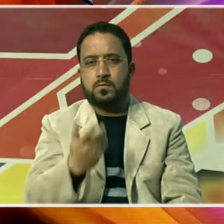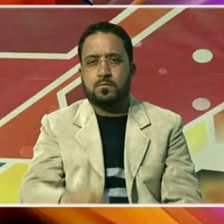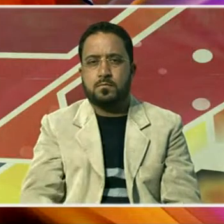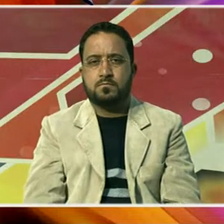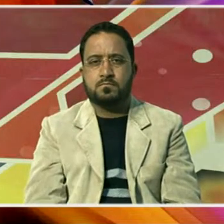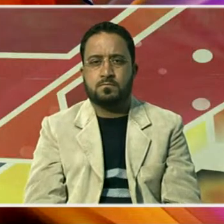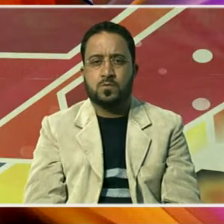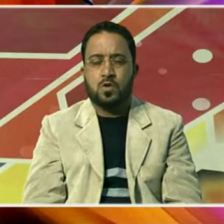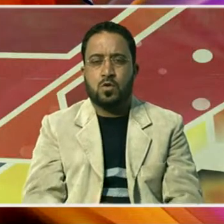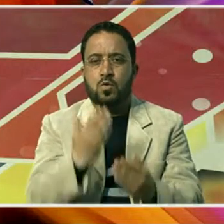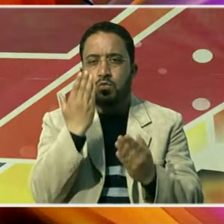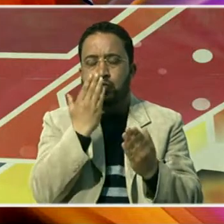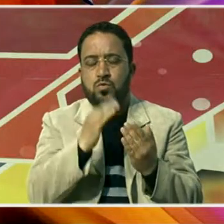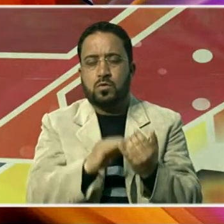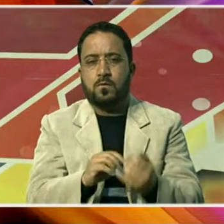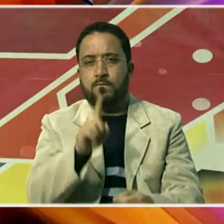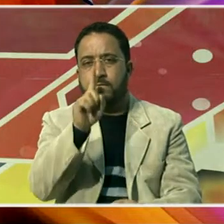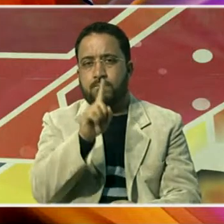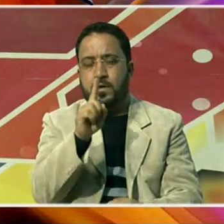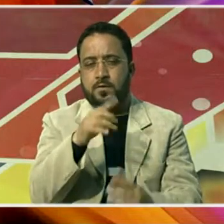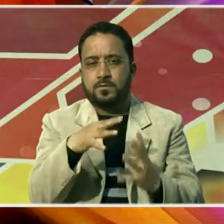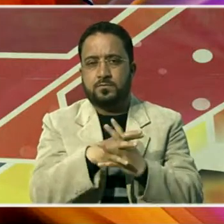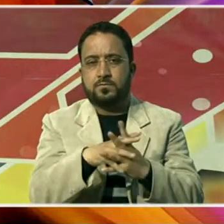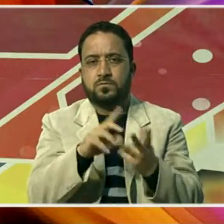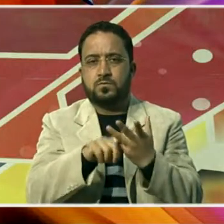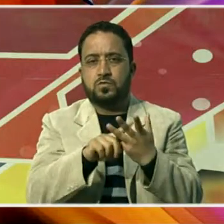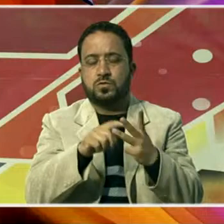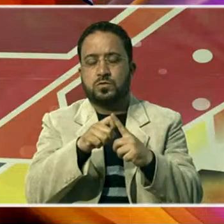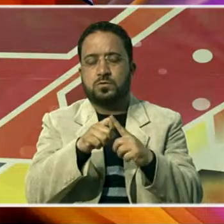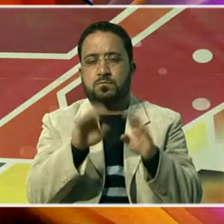تمام سکول ایک ہفتے تک بند رہیں گے